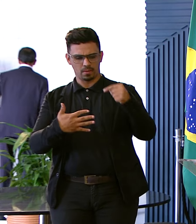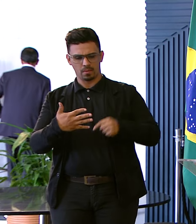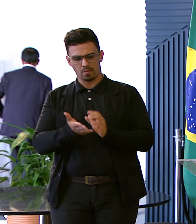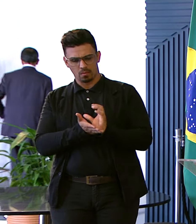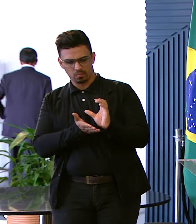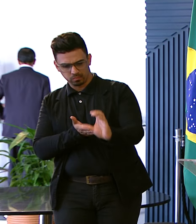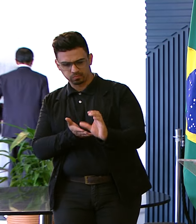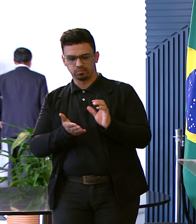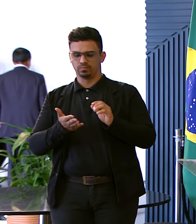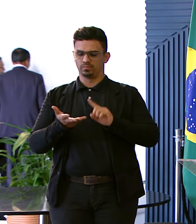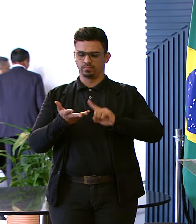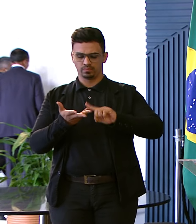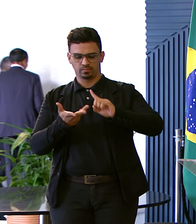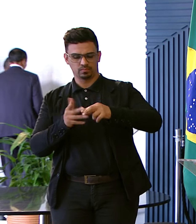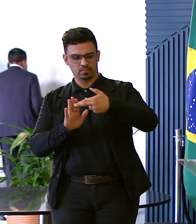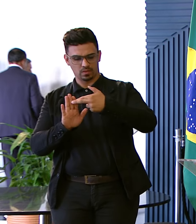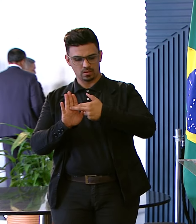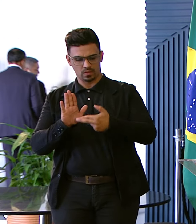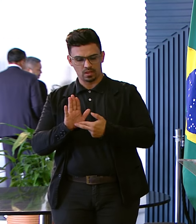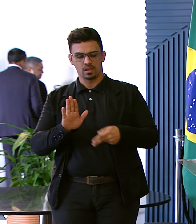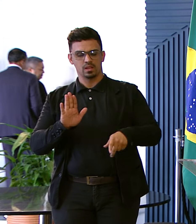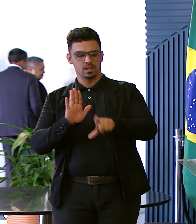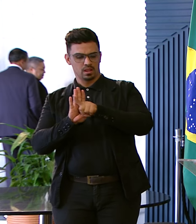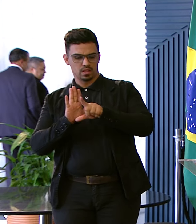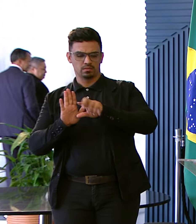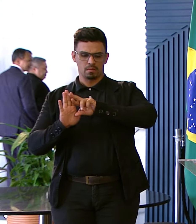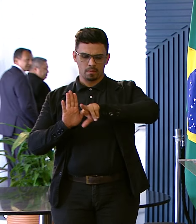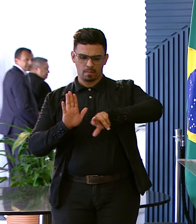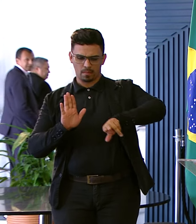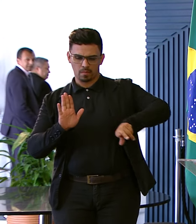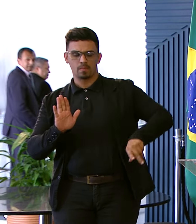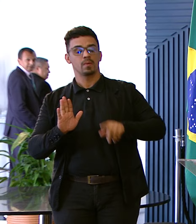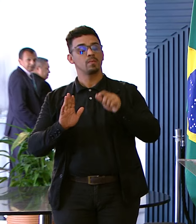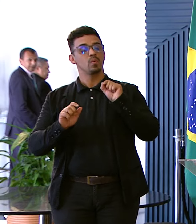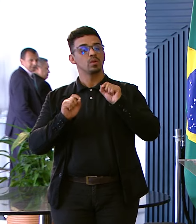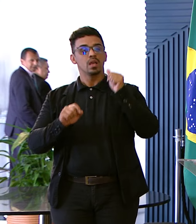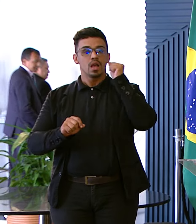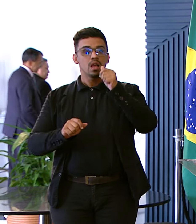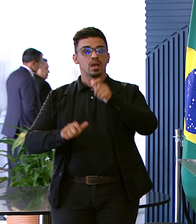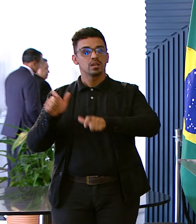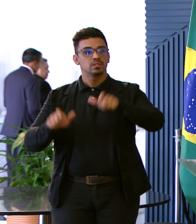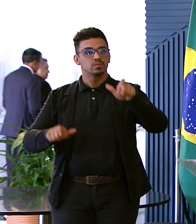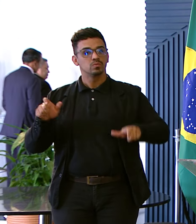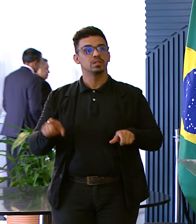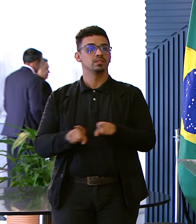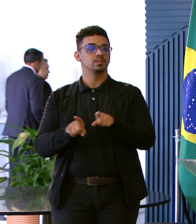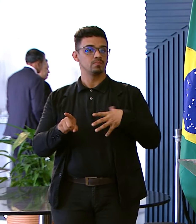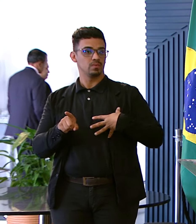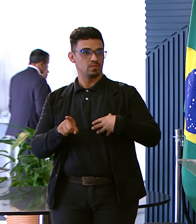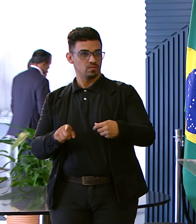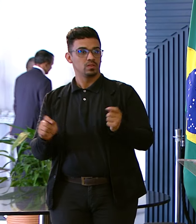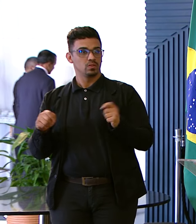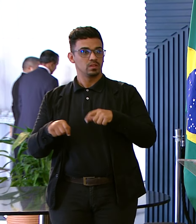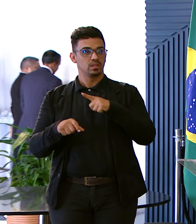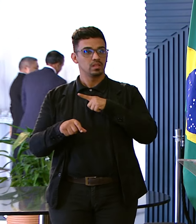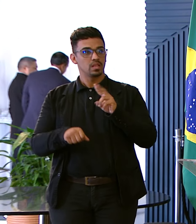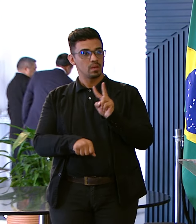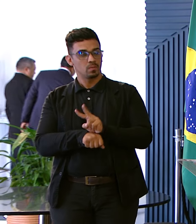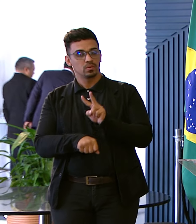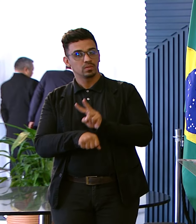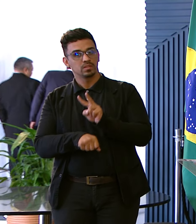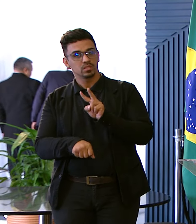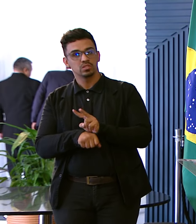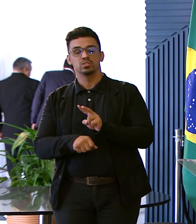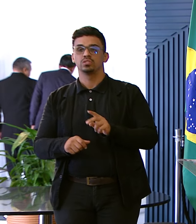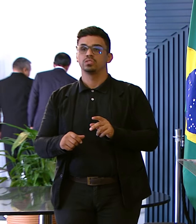Trazer os recursos As condições As legislações Para que as mulheres E os seus filhos e filhas Eles sejam protegidos